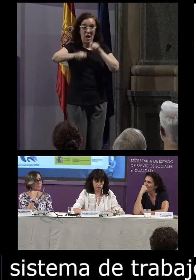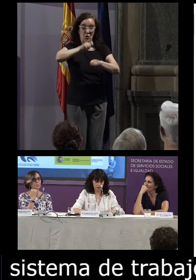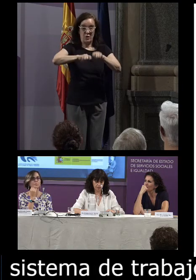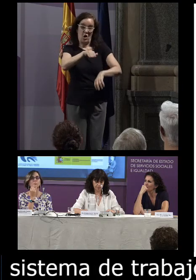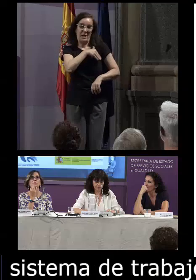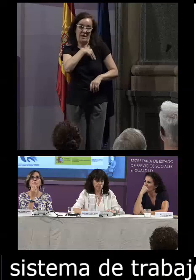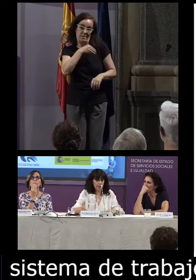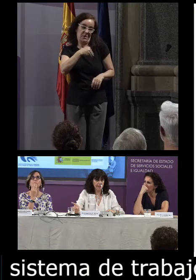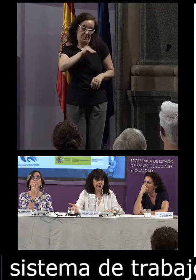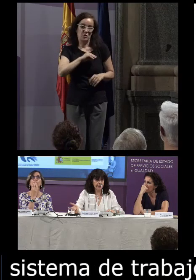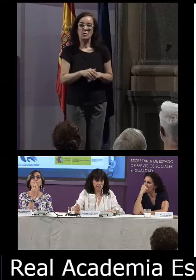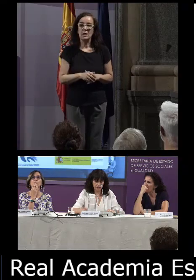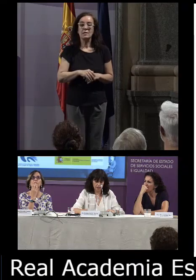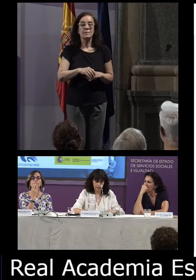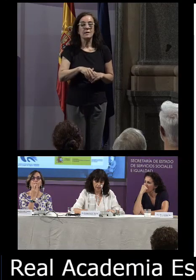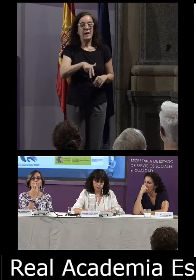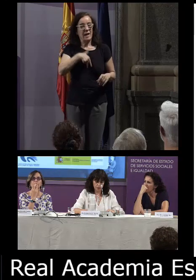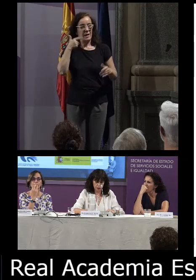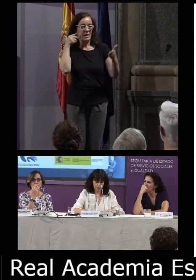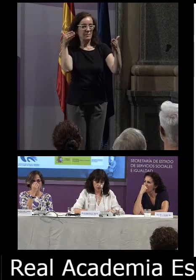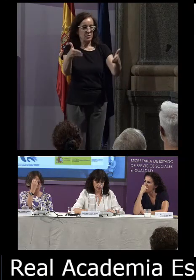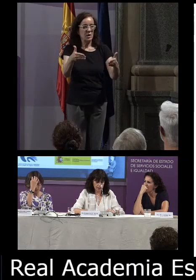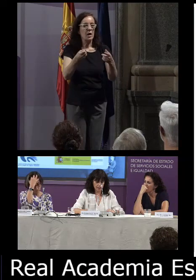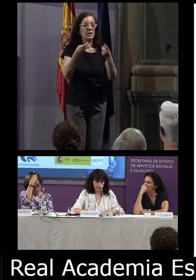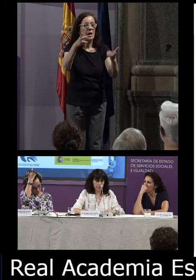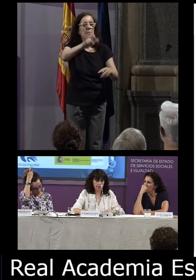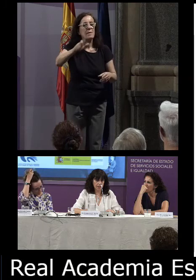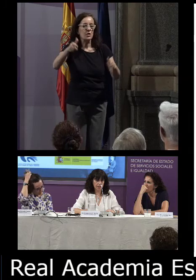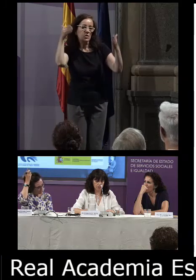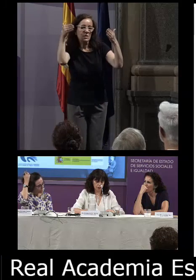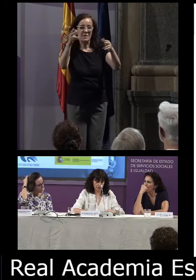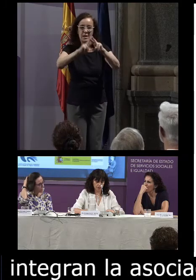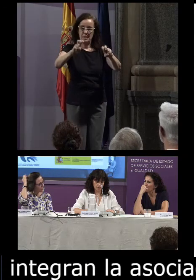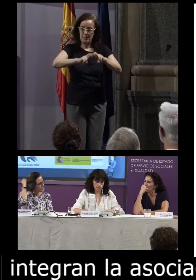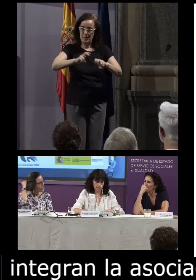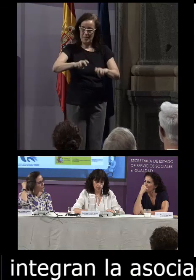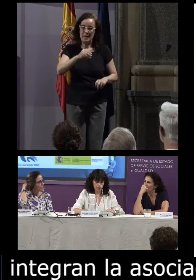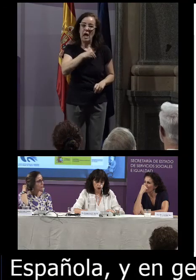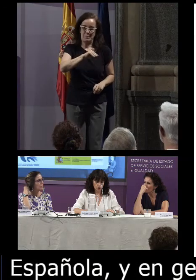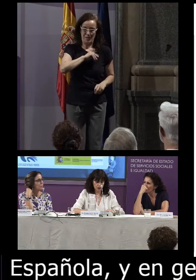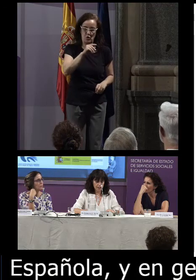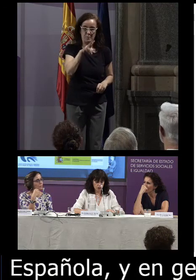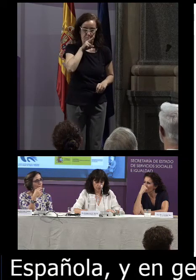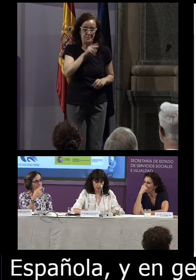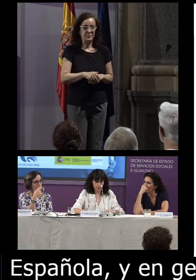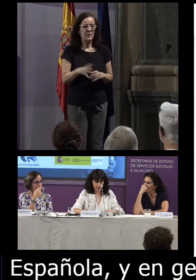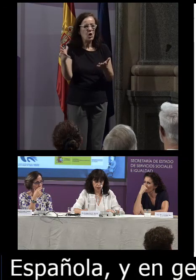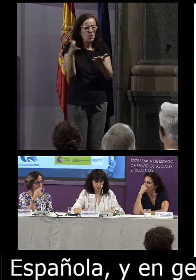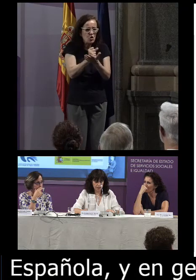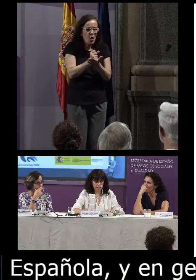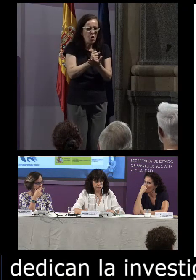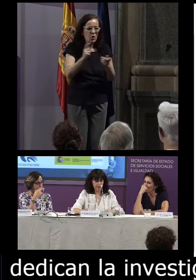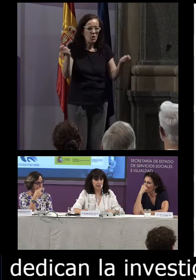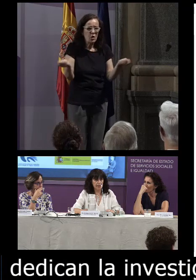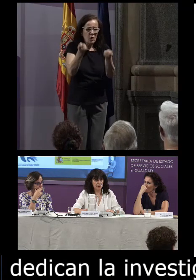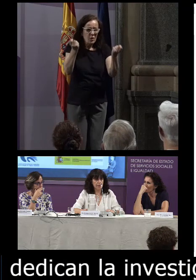lengua española y en general de cuantas personas se dedican a la investigación del español todas las obras publicadas